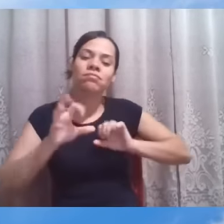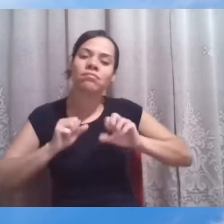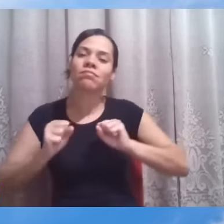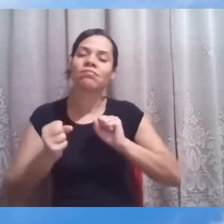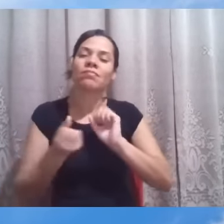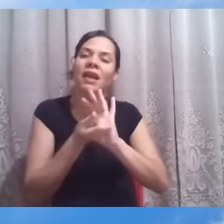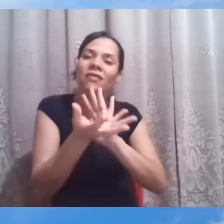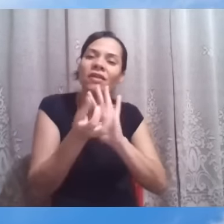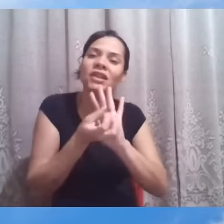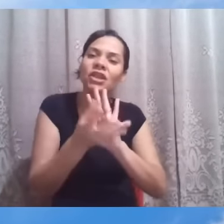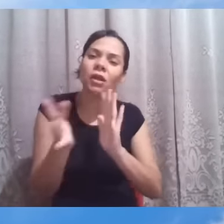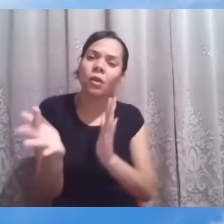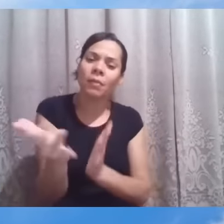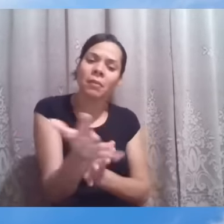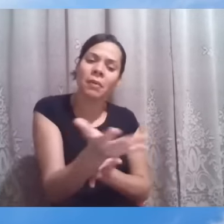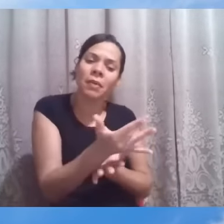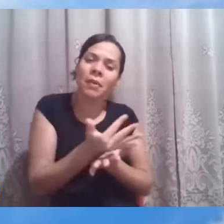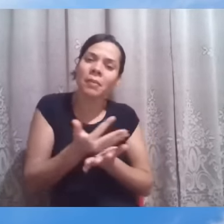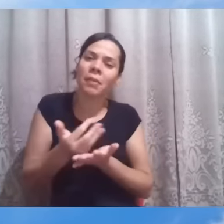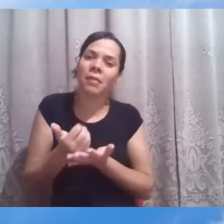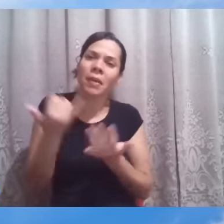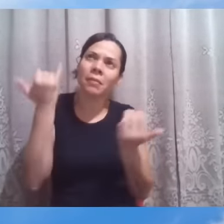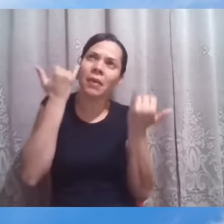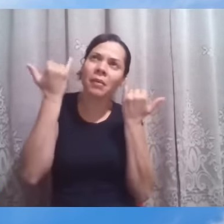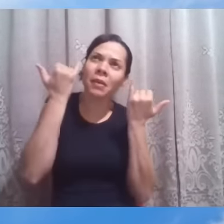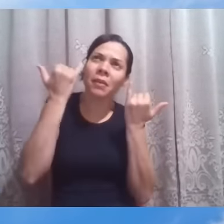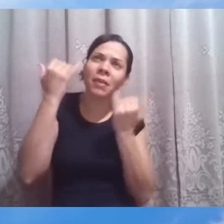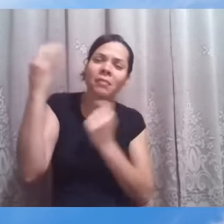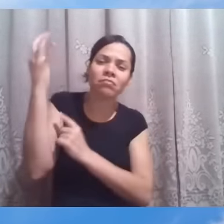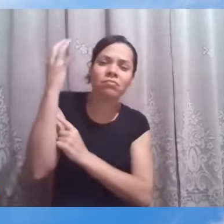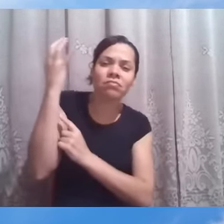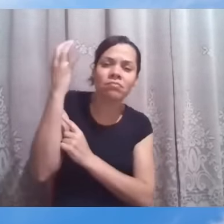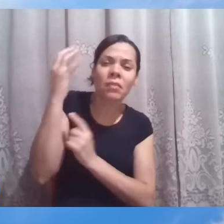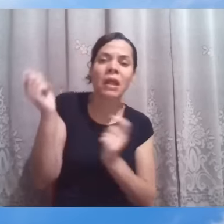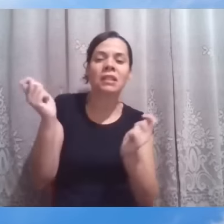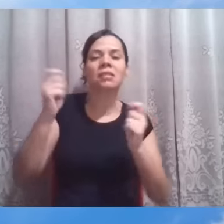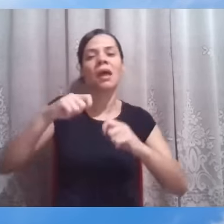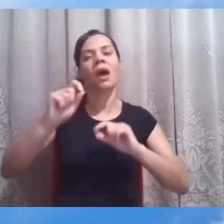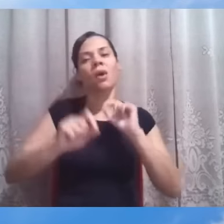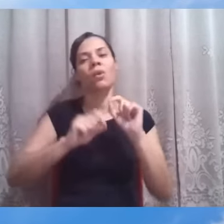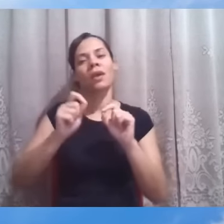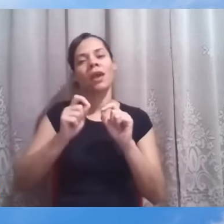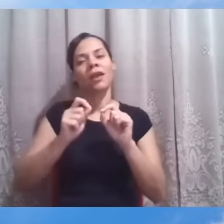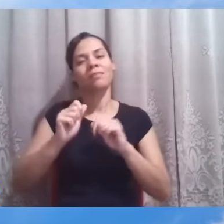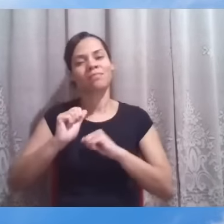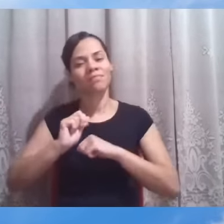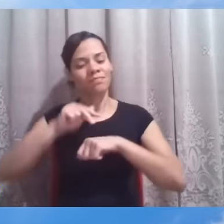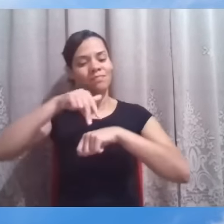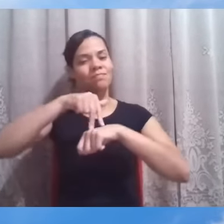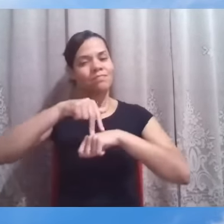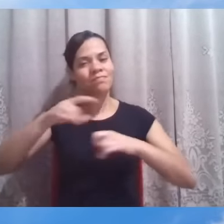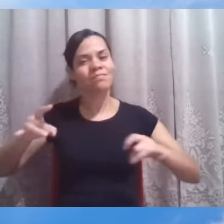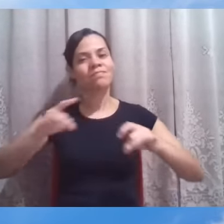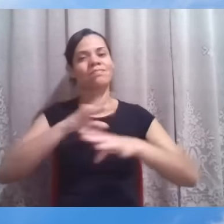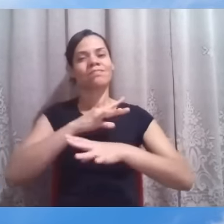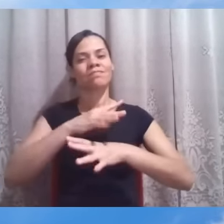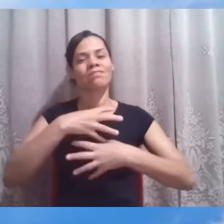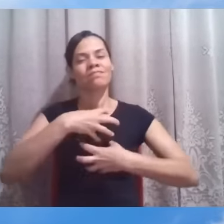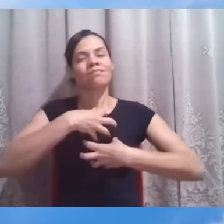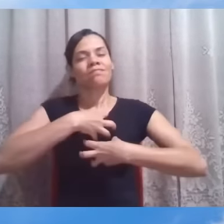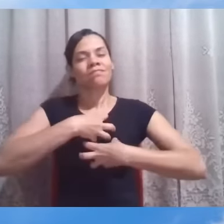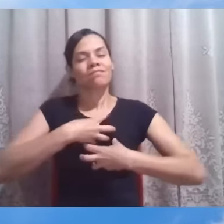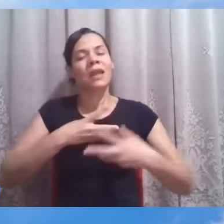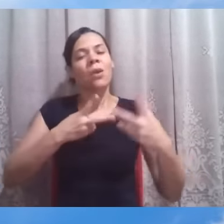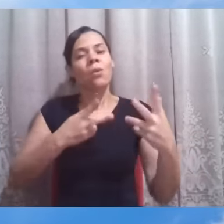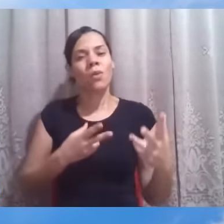pelas vias da inspiração, a gente daqui possa sair inspirados, dispostos ao trabalho que